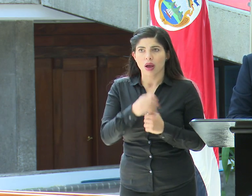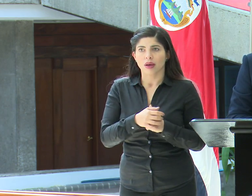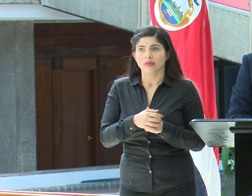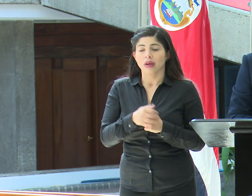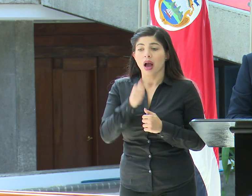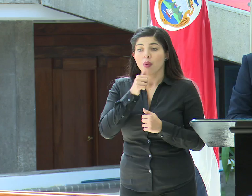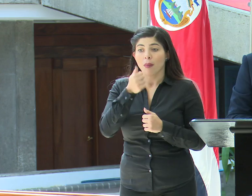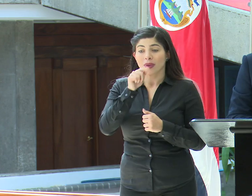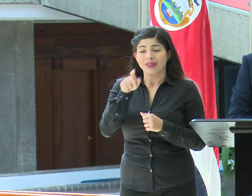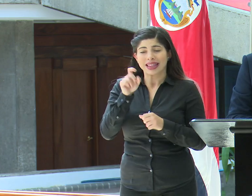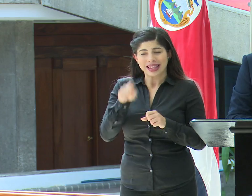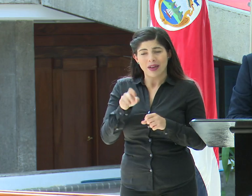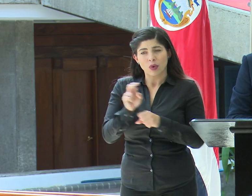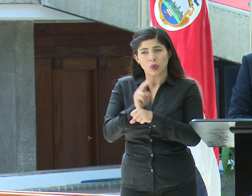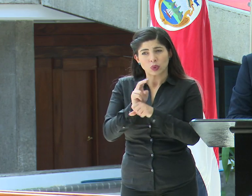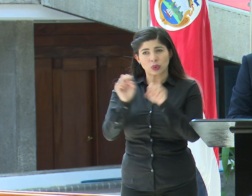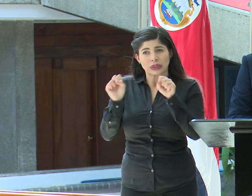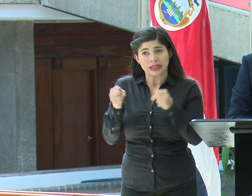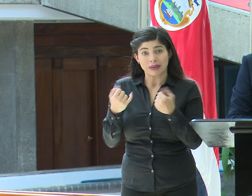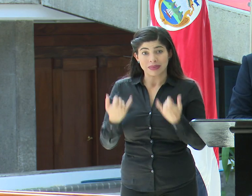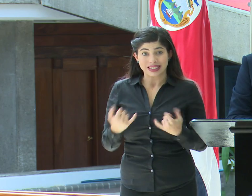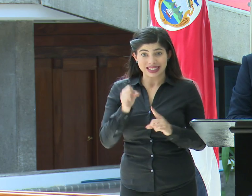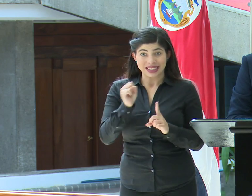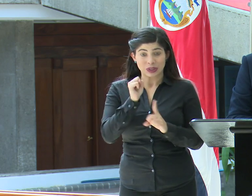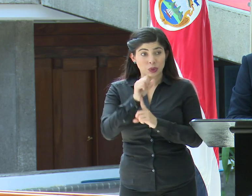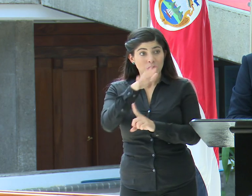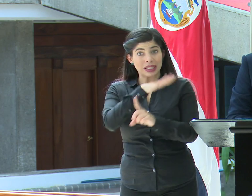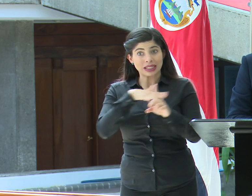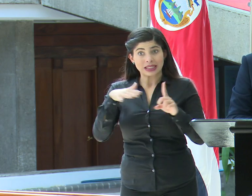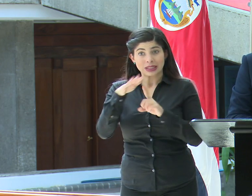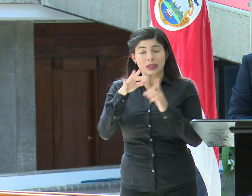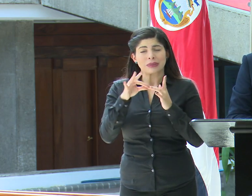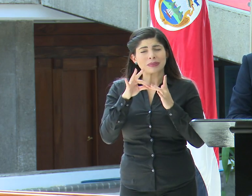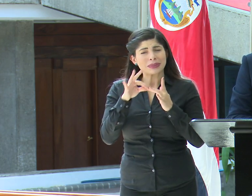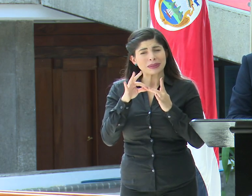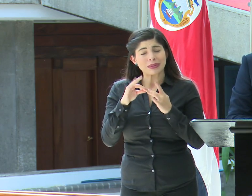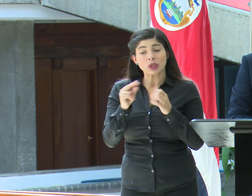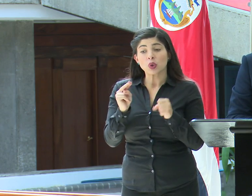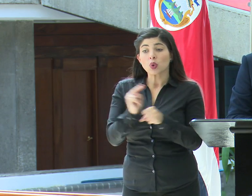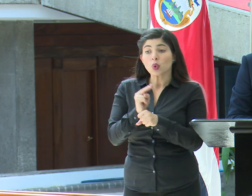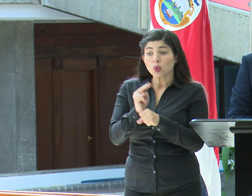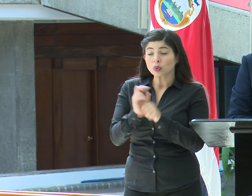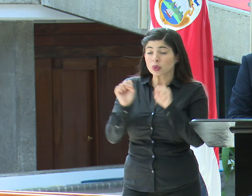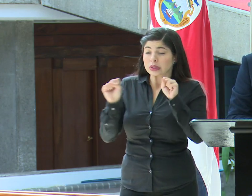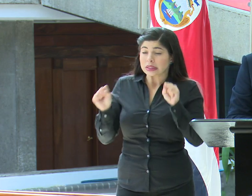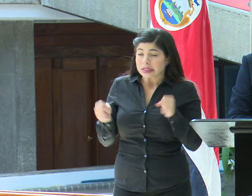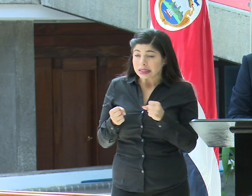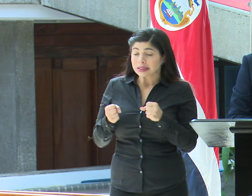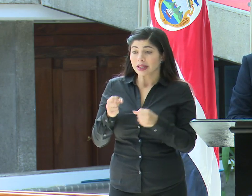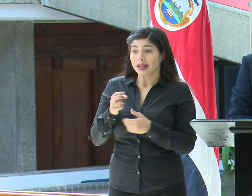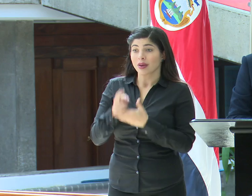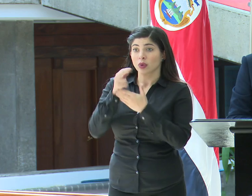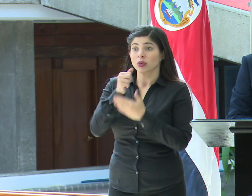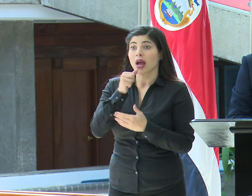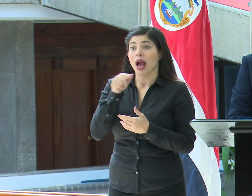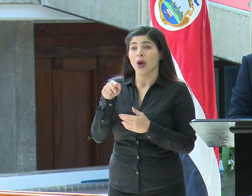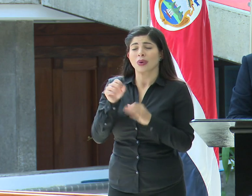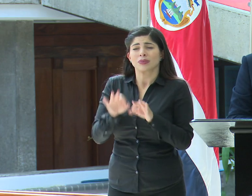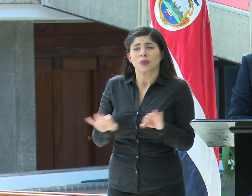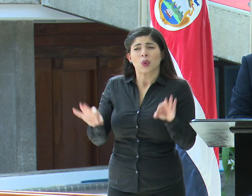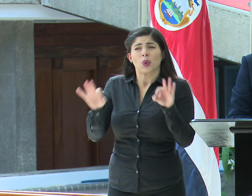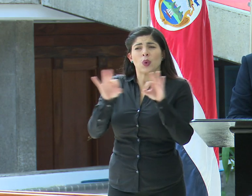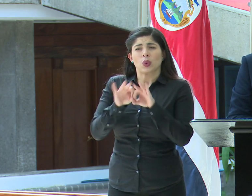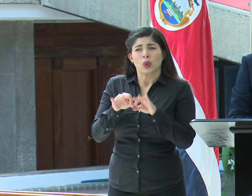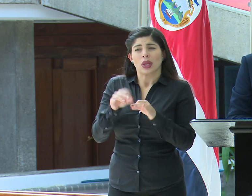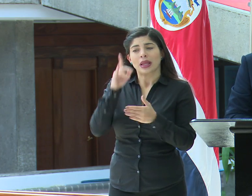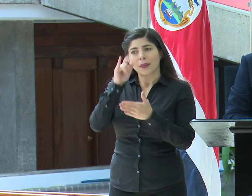En condiciones en las que nos encontramos hoy más que nunca, el uso racional del recurso hídrico es tremendamente importante